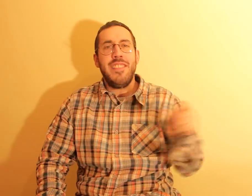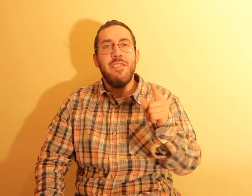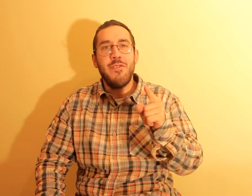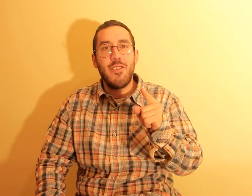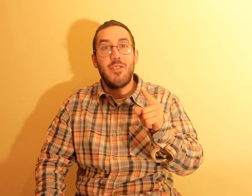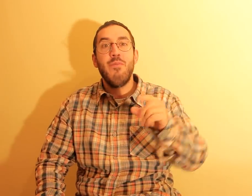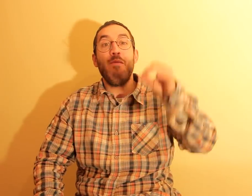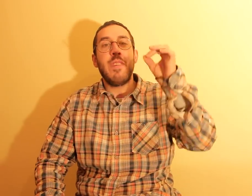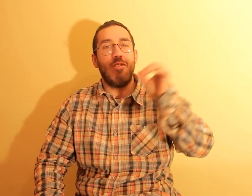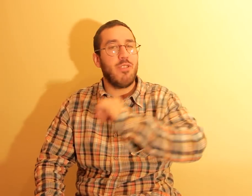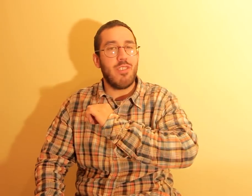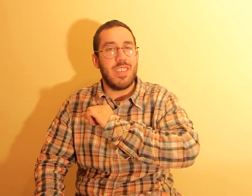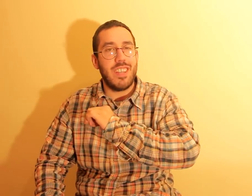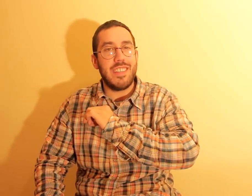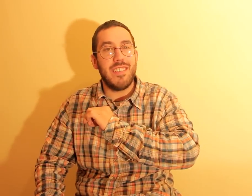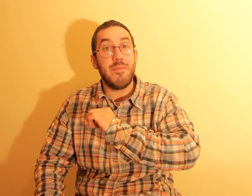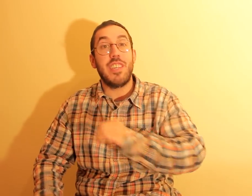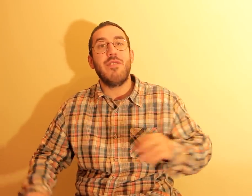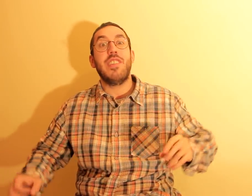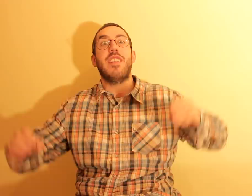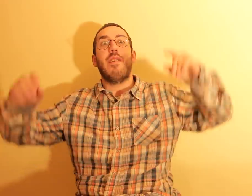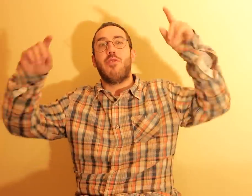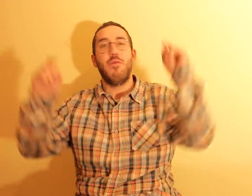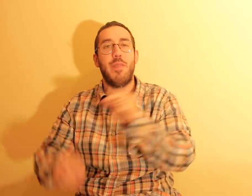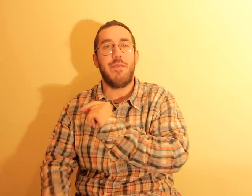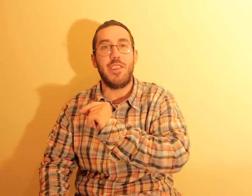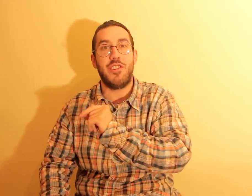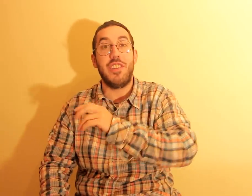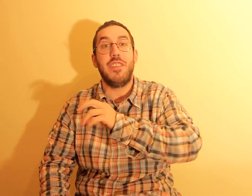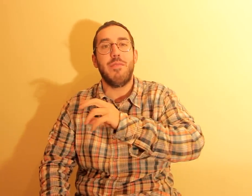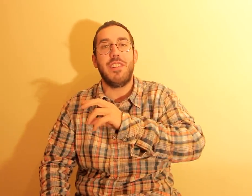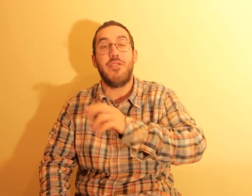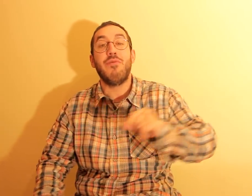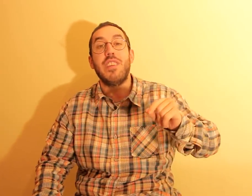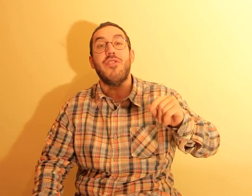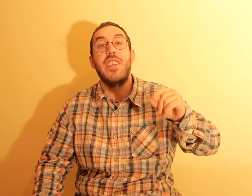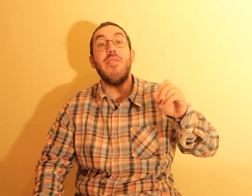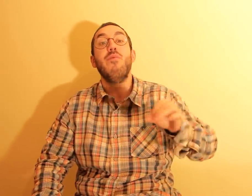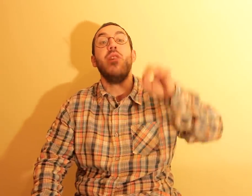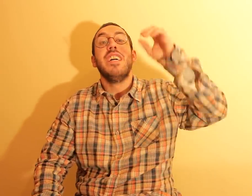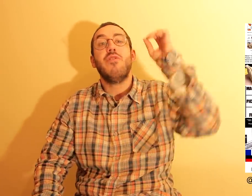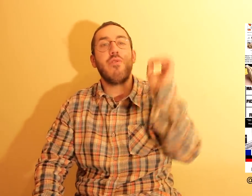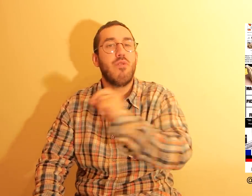Então, no nosso momento socialite, temos aqui os Instagrams super fixos e divertidos, um deles é o Dr.